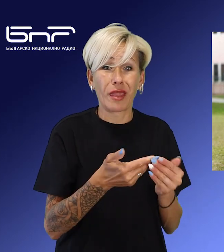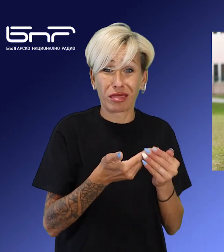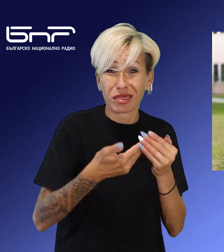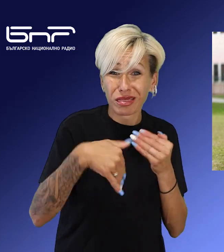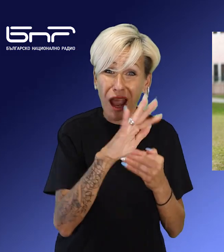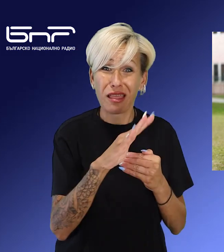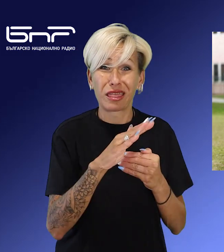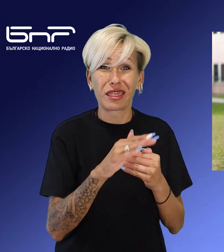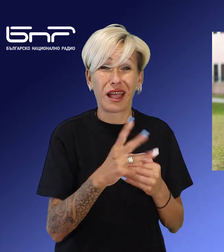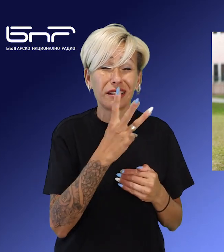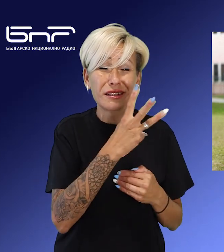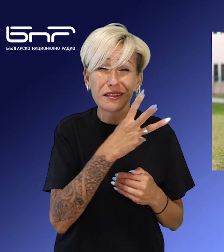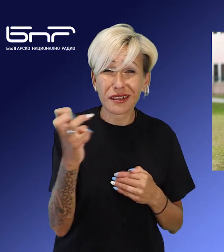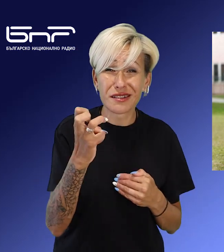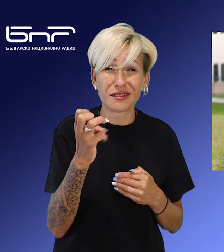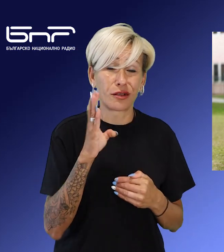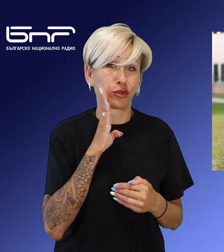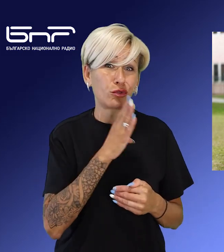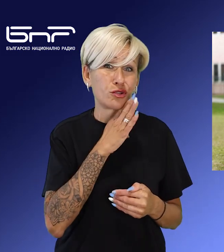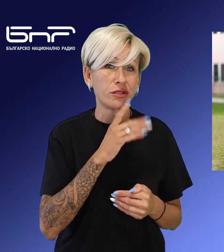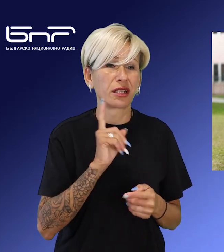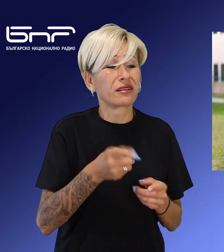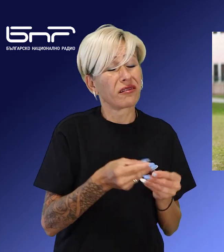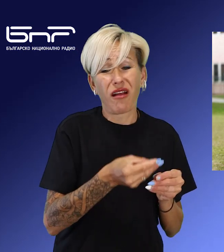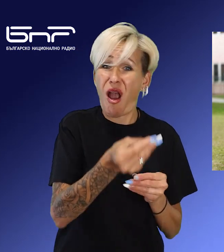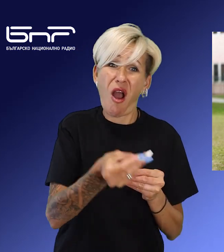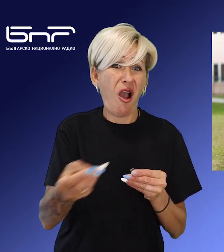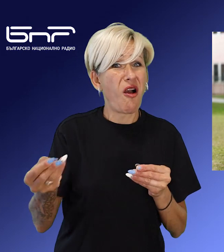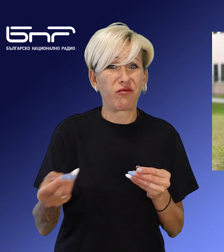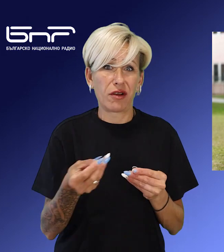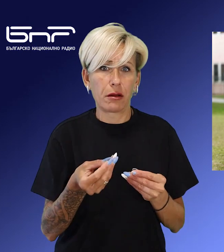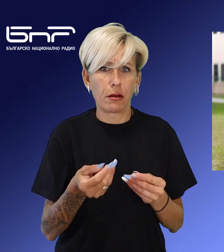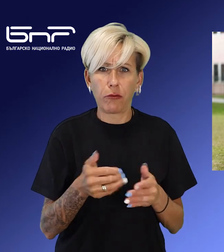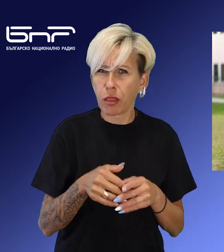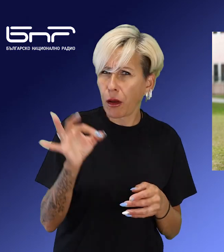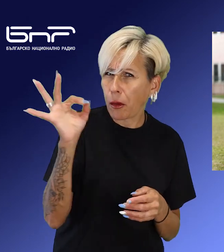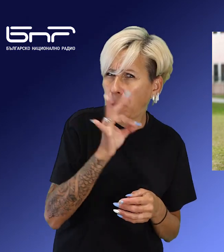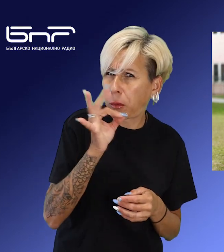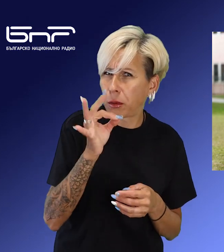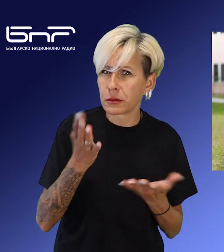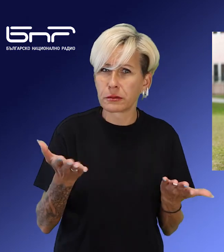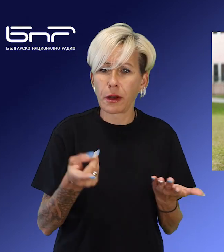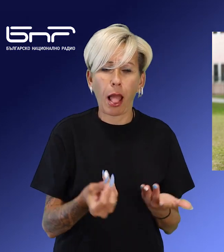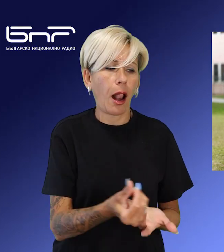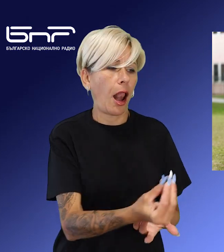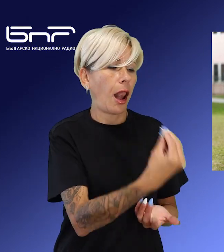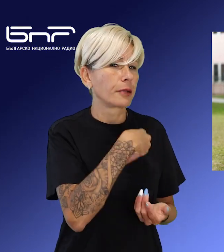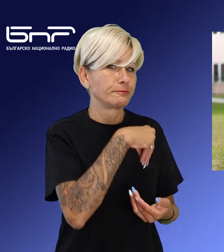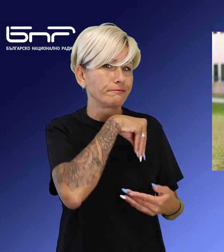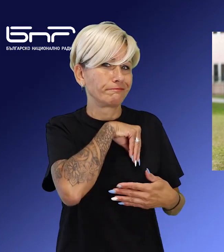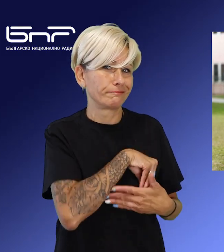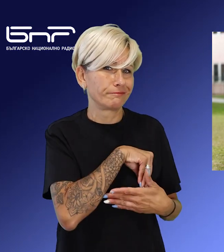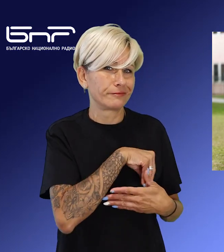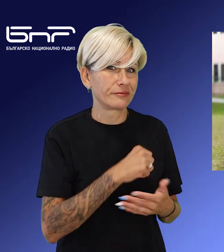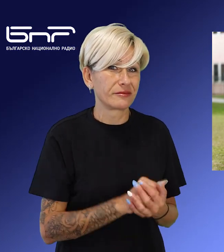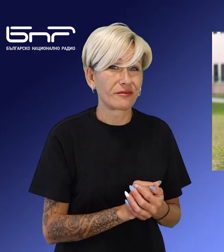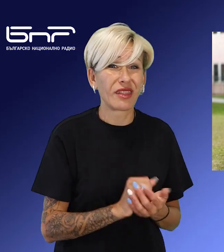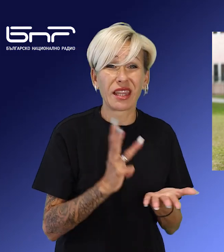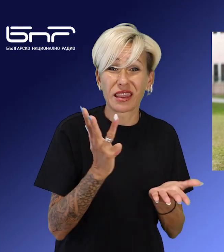души на свято име и имало изписвани помощни средства или медицински изделия. Обискирани са 19-та адреса.